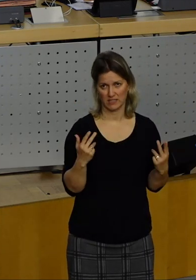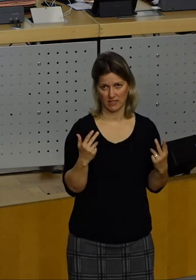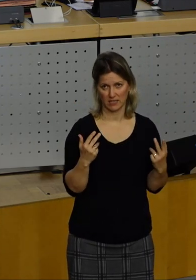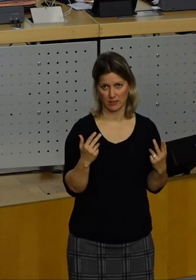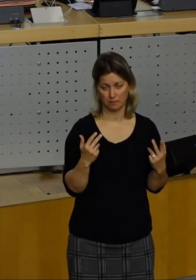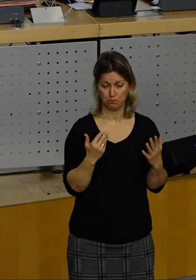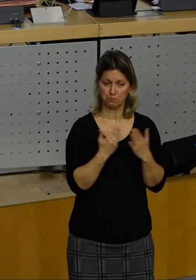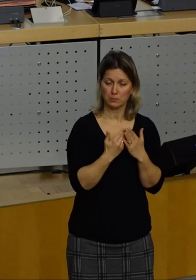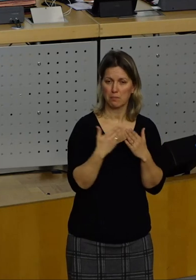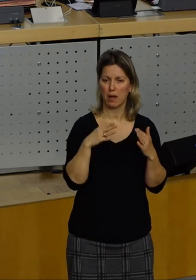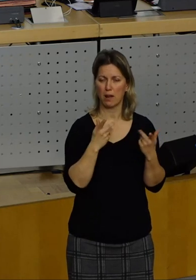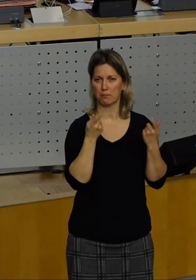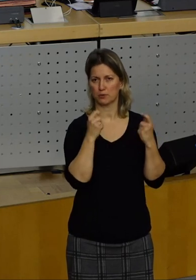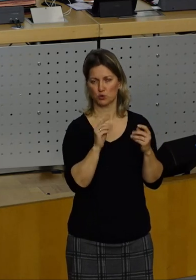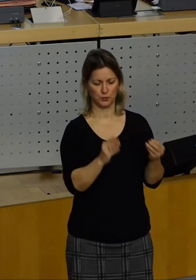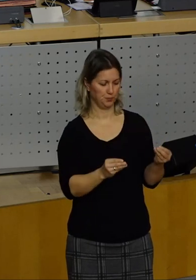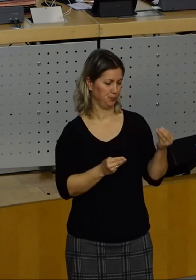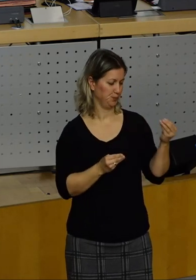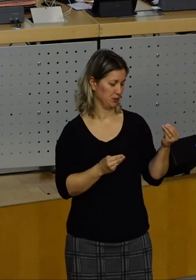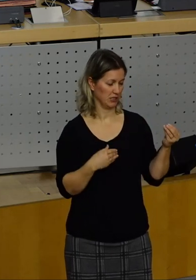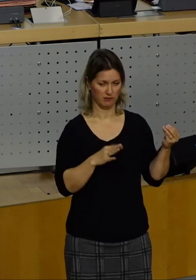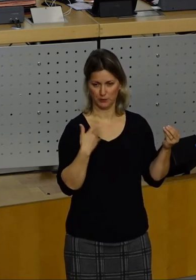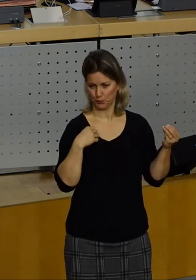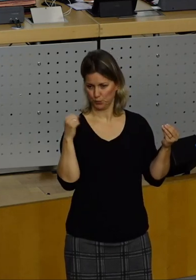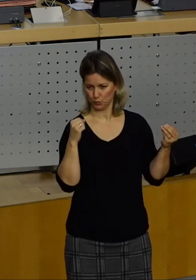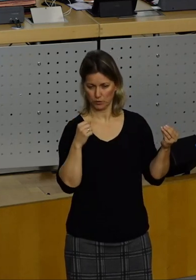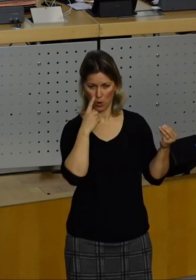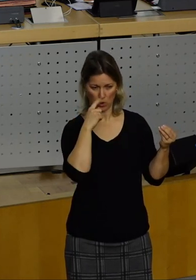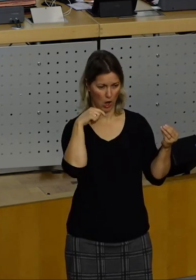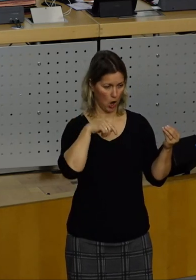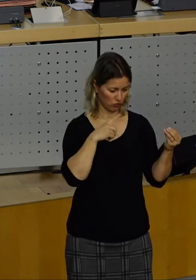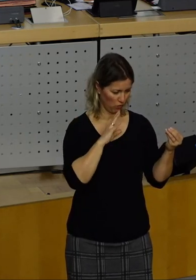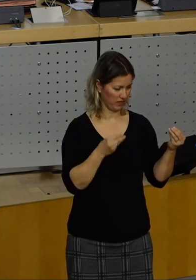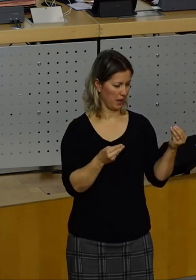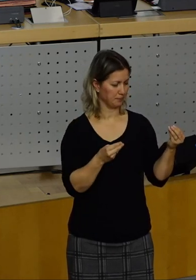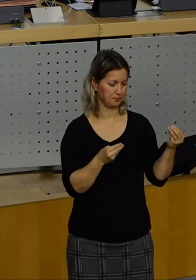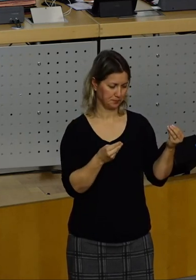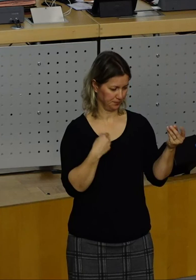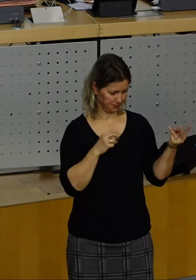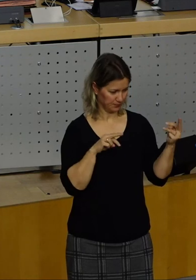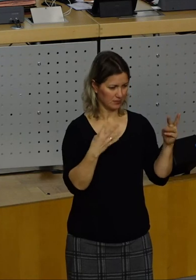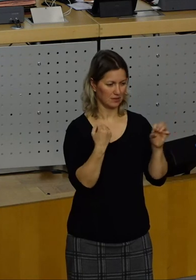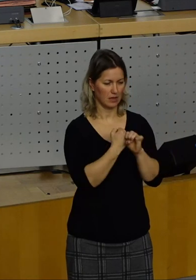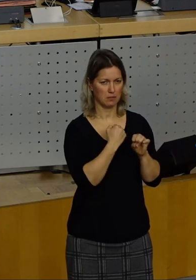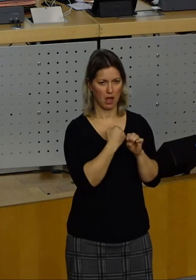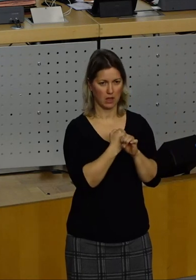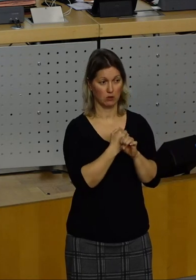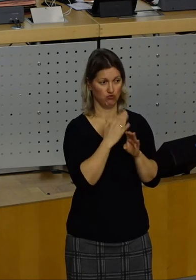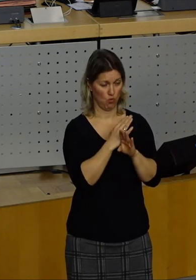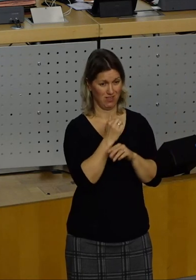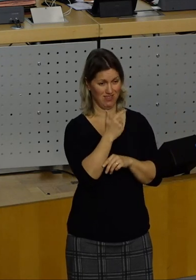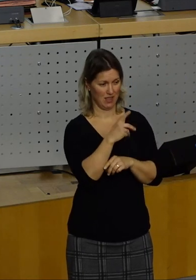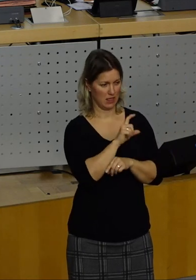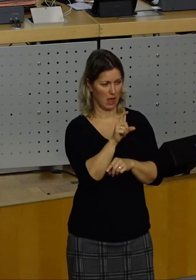sich manchen Beschluss angucken, den wir gefällt haben oder den wir heute auch schon wieder vertagt haben. Dann wäre man auch schon bei manchen Thema.